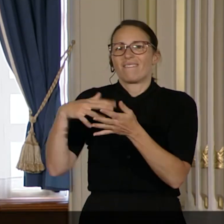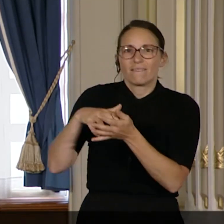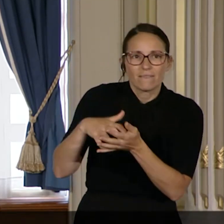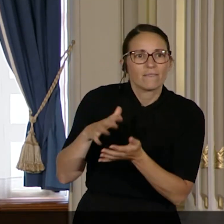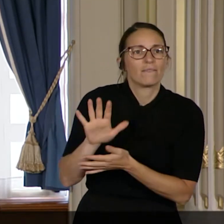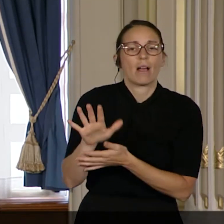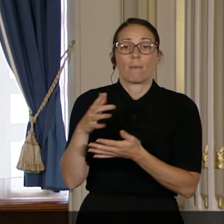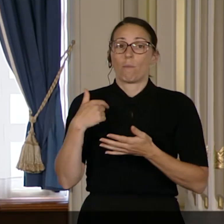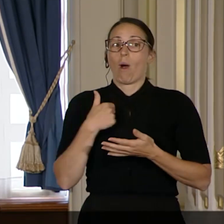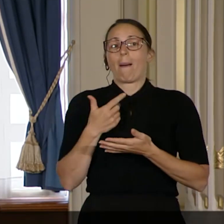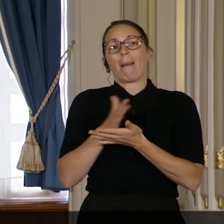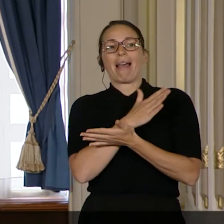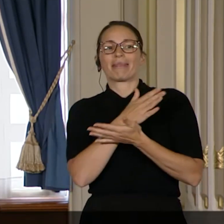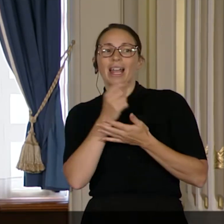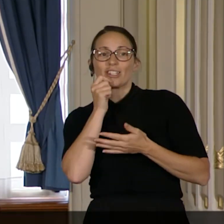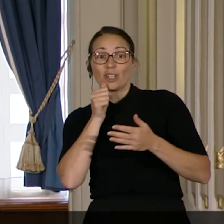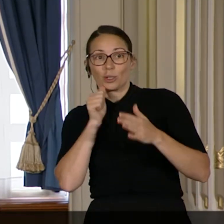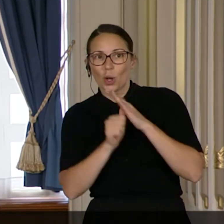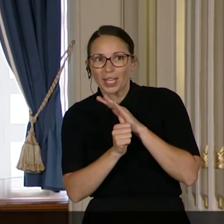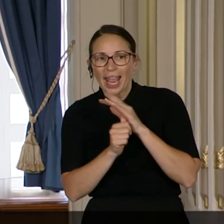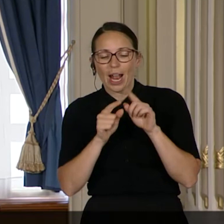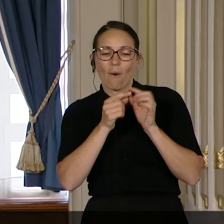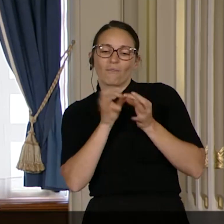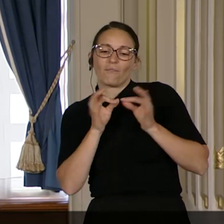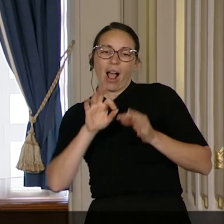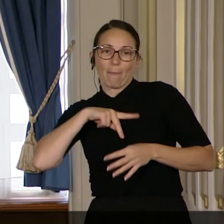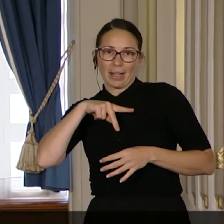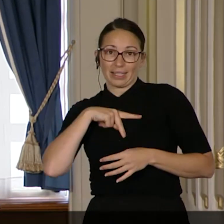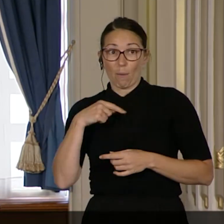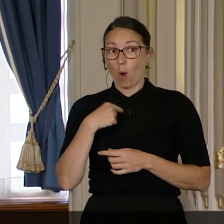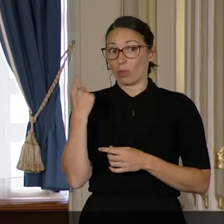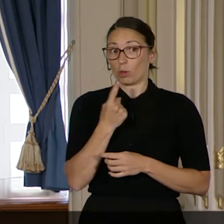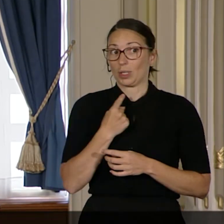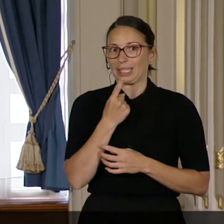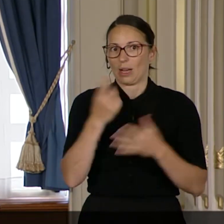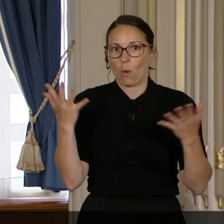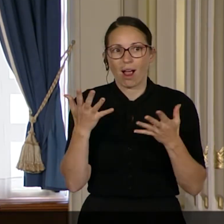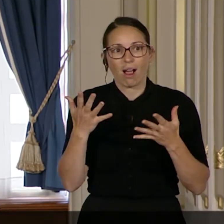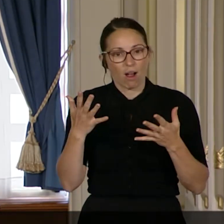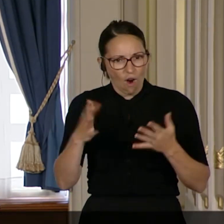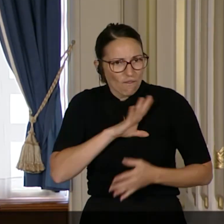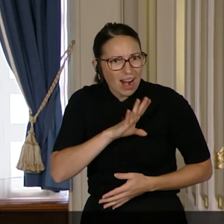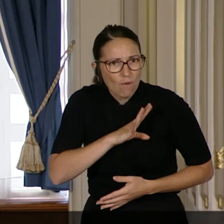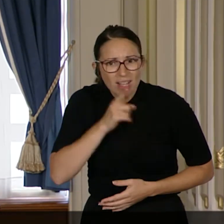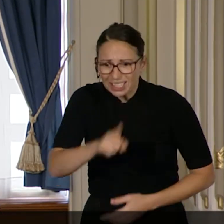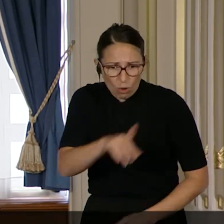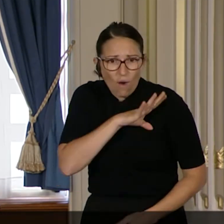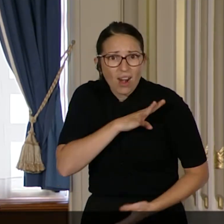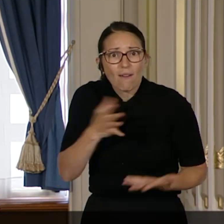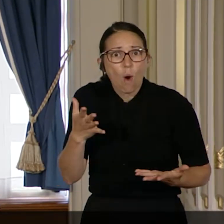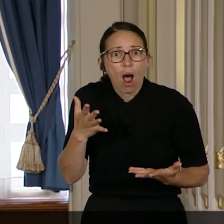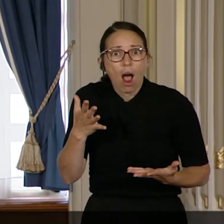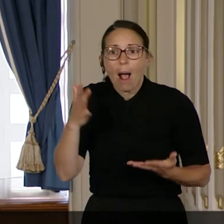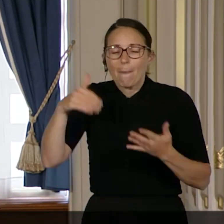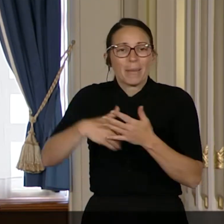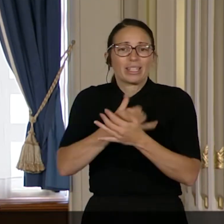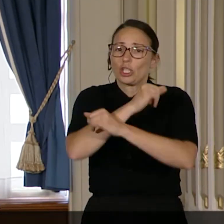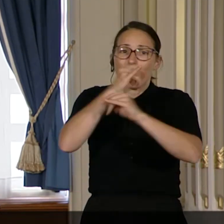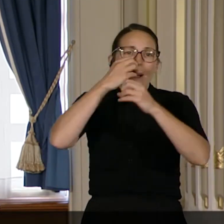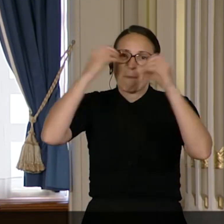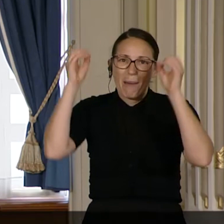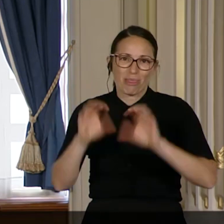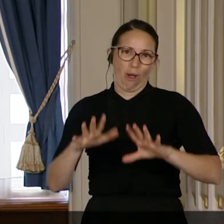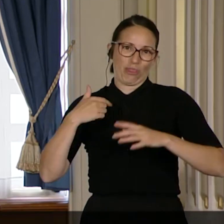Et je vais vous partager mon secret, ma devise. J'ai toujours dit, on va l'avoir. C'est sûr qu va l'avoir, parce qu'on ne va jamais lâcher.